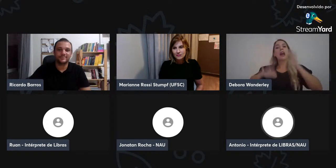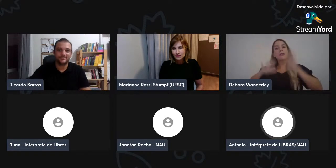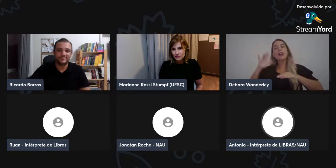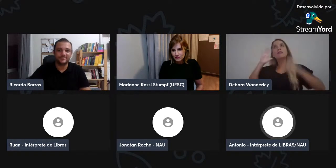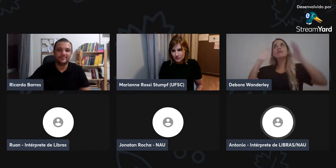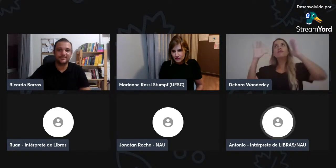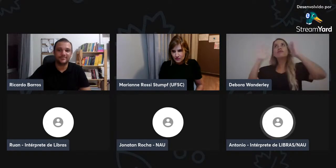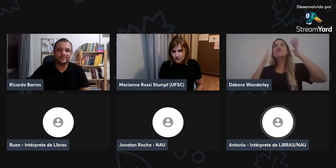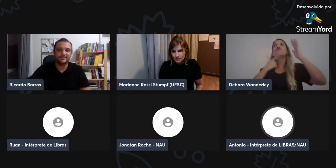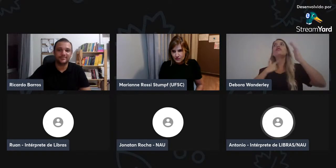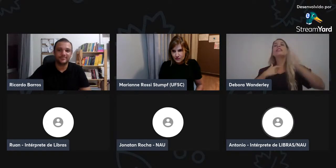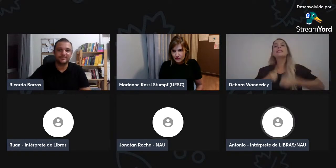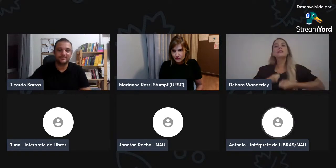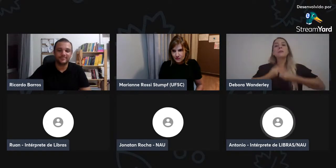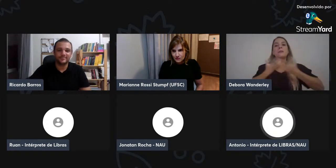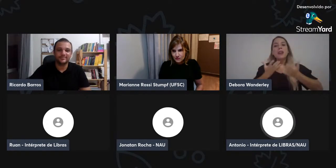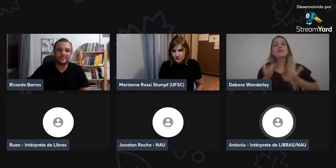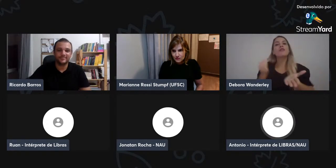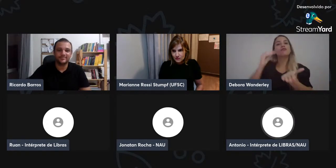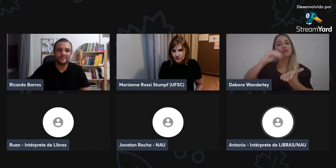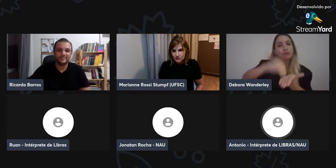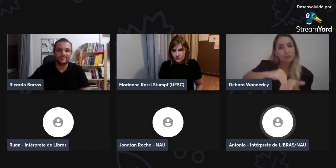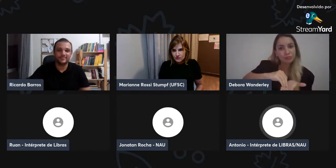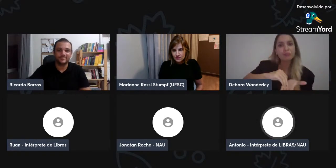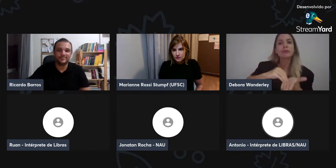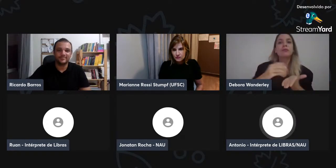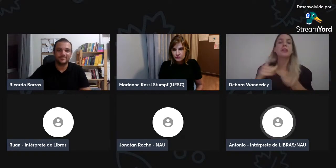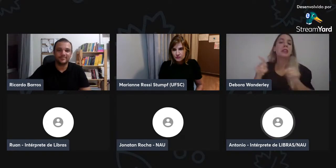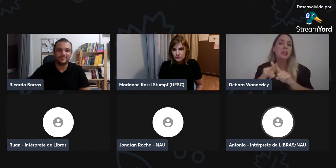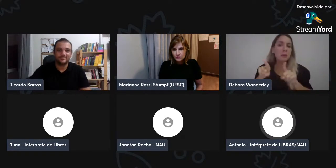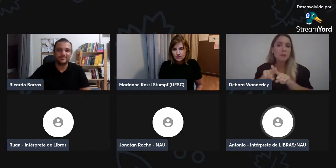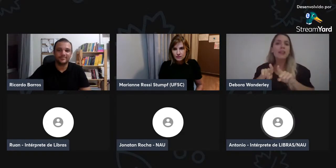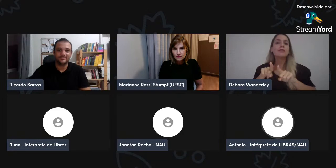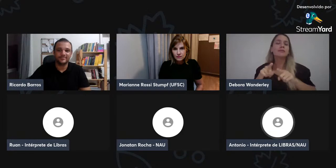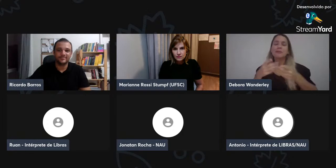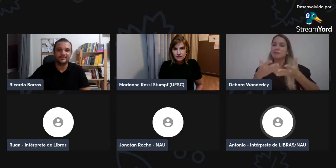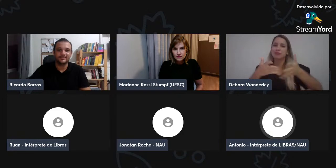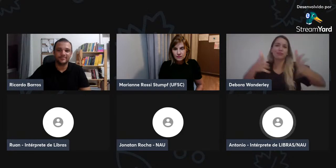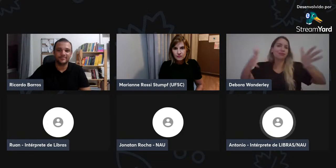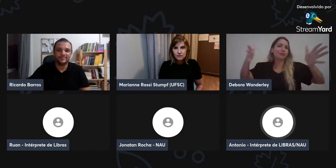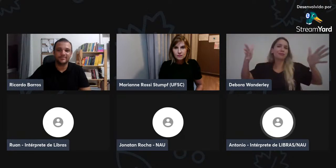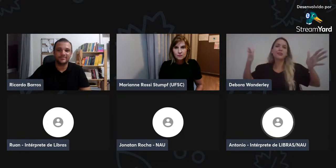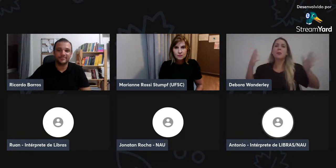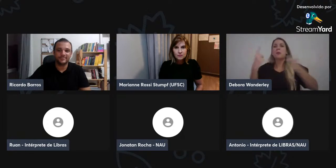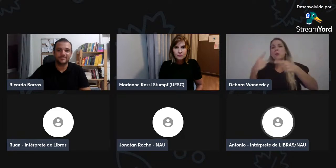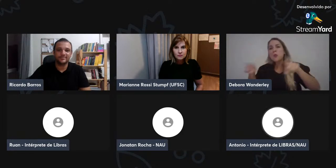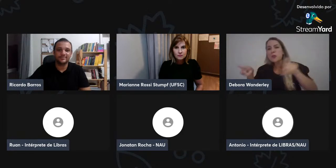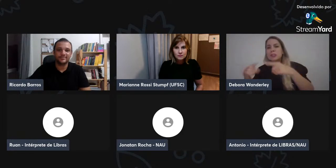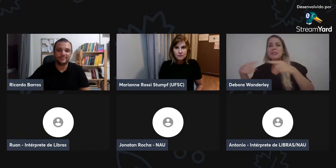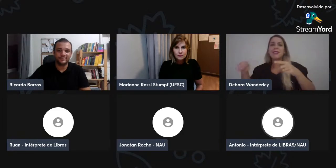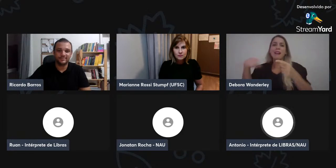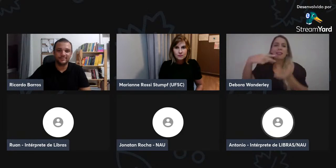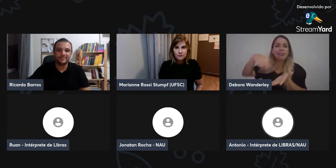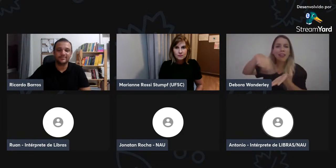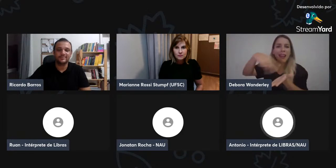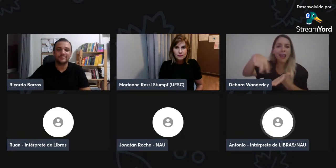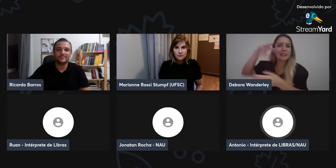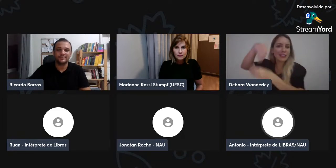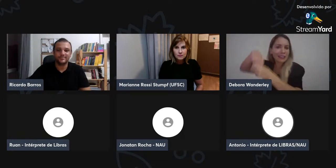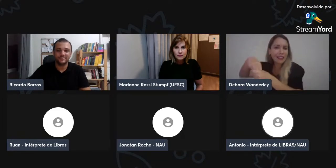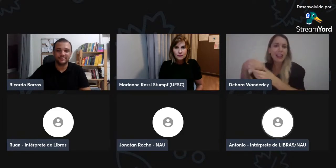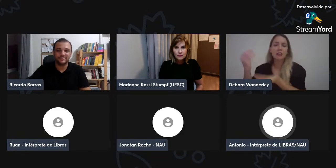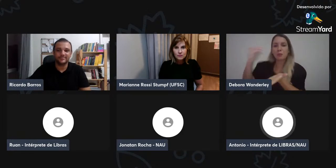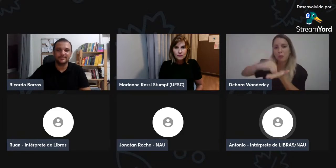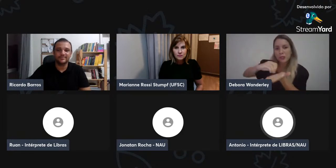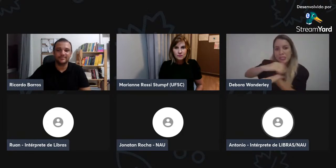Então, eu posso imaginar que às vezes eu tenho o desejo de me expressar e eu posso não expressar com. Então, através desse